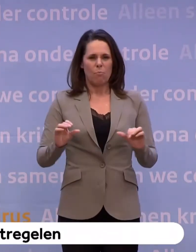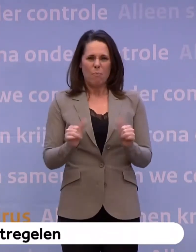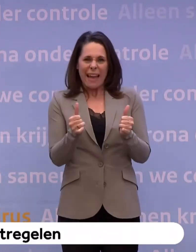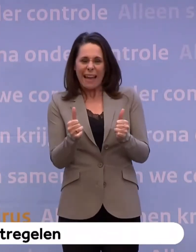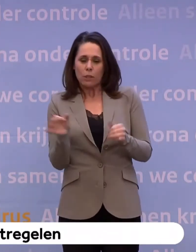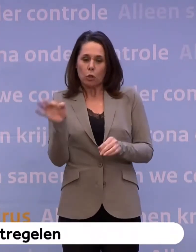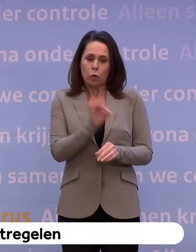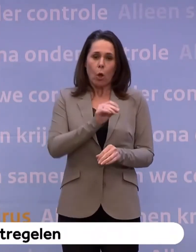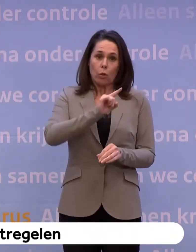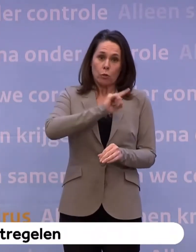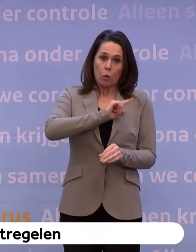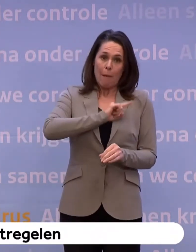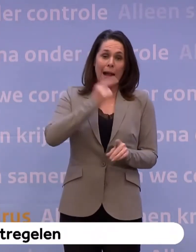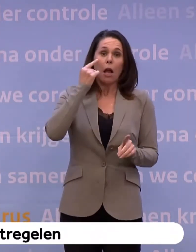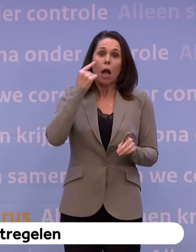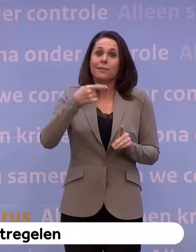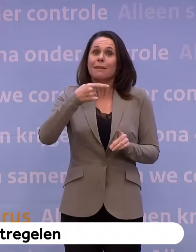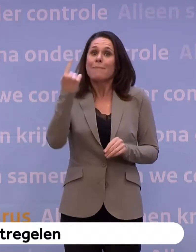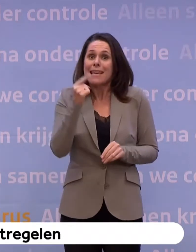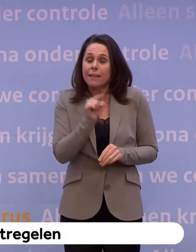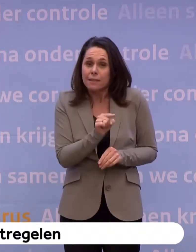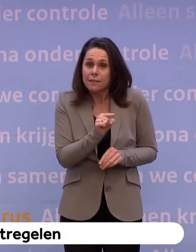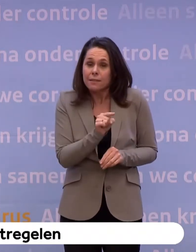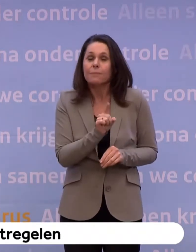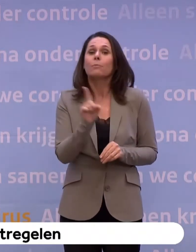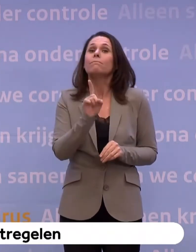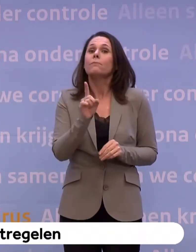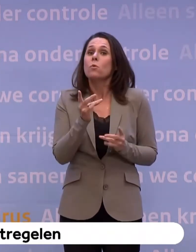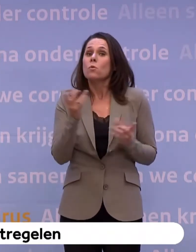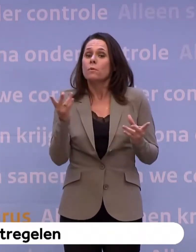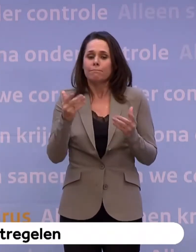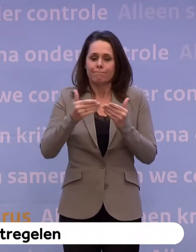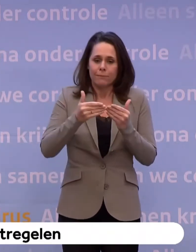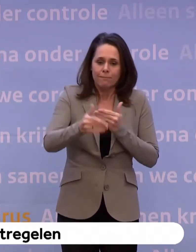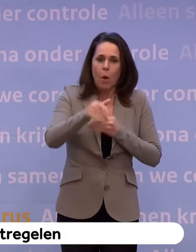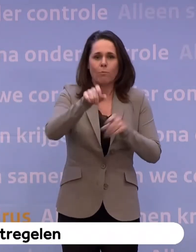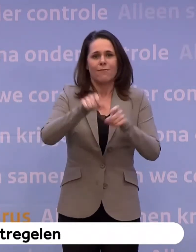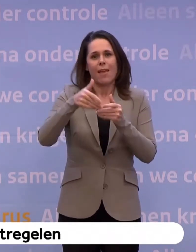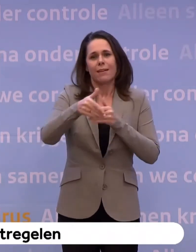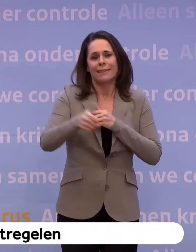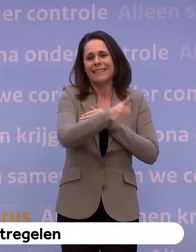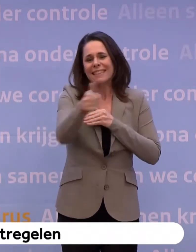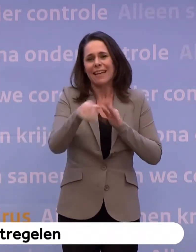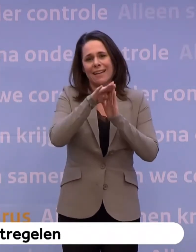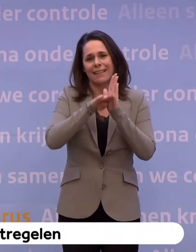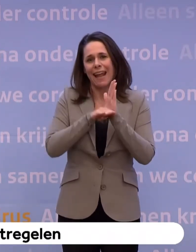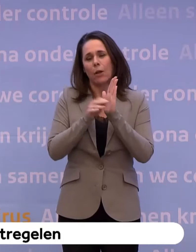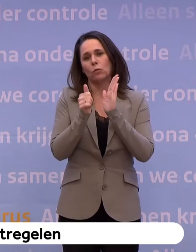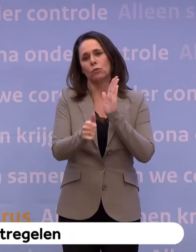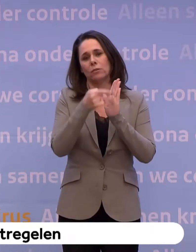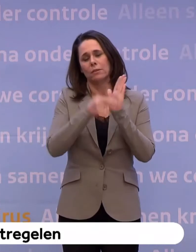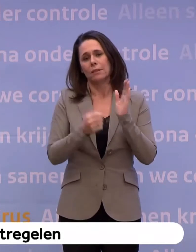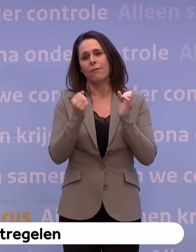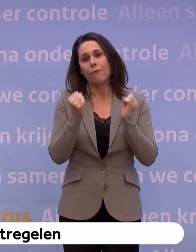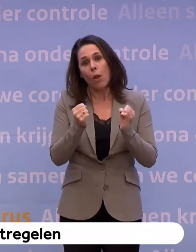normalisering groter wordt... ...als we ons de komende weken allemaal aan de regels blijven houden. Hou dus alsjeblieft